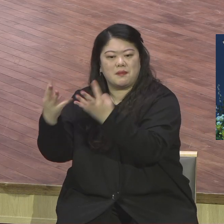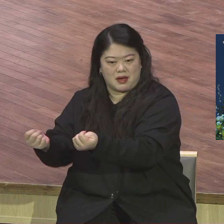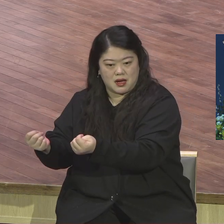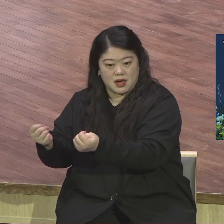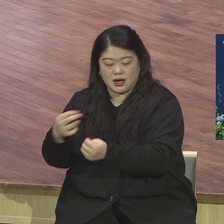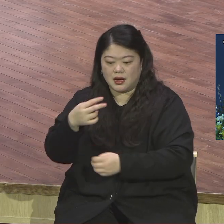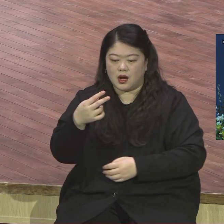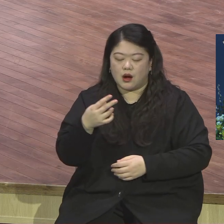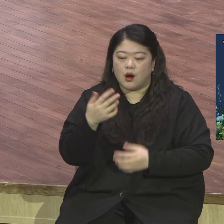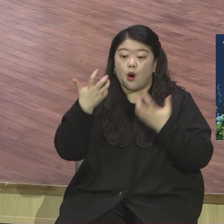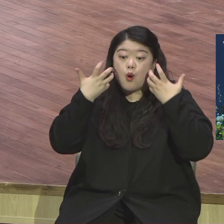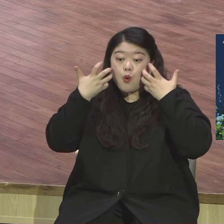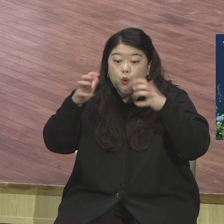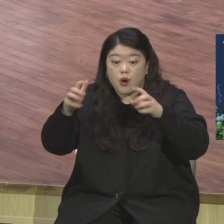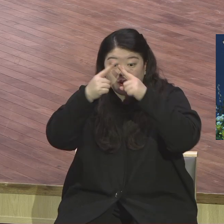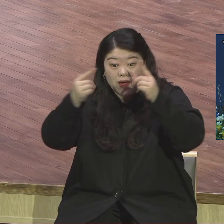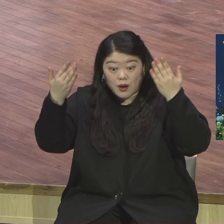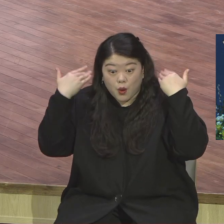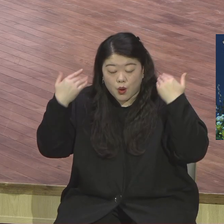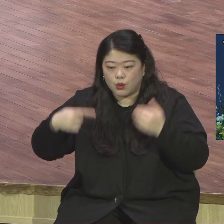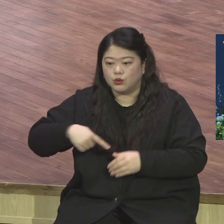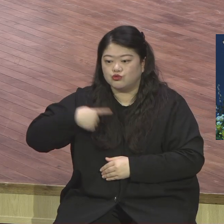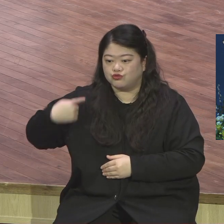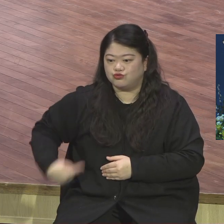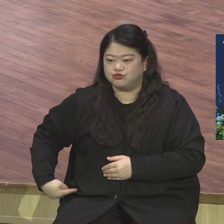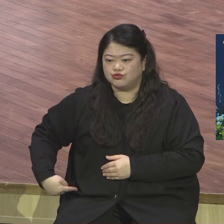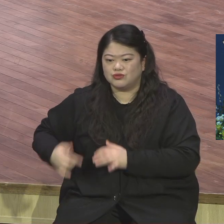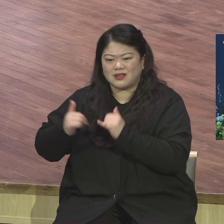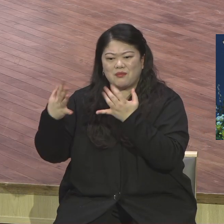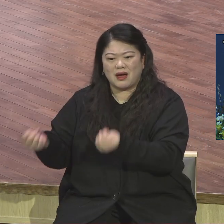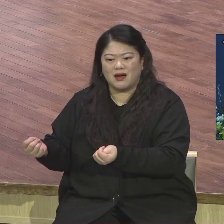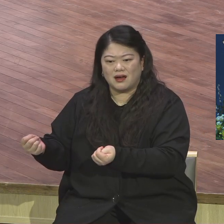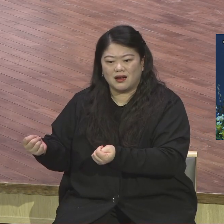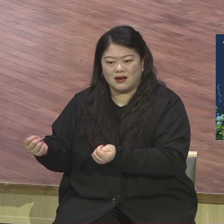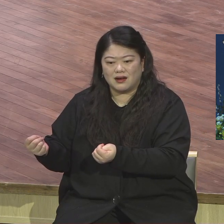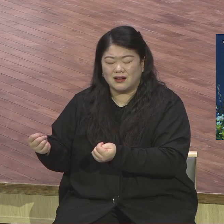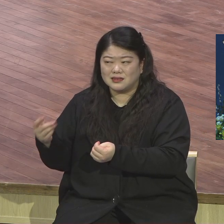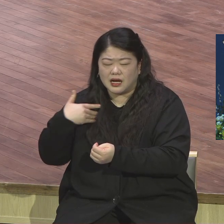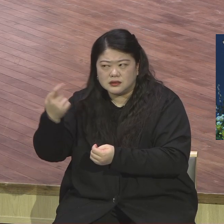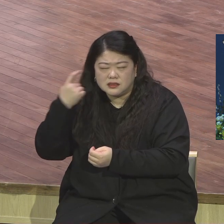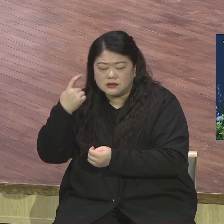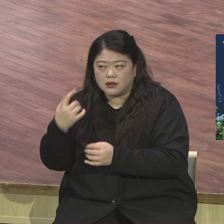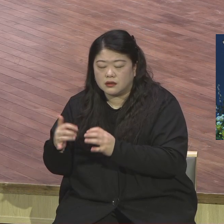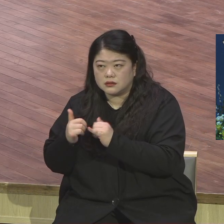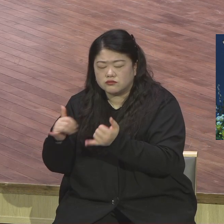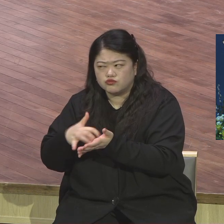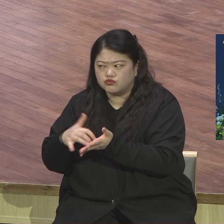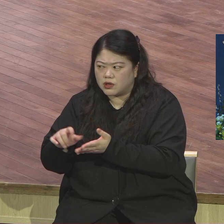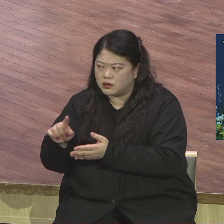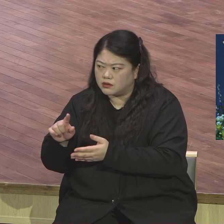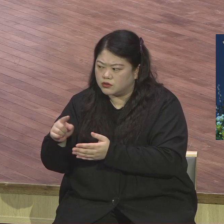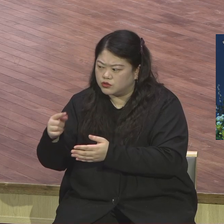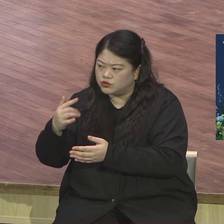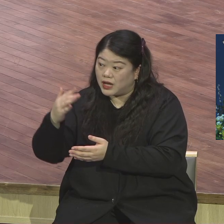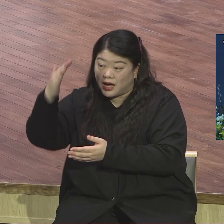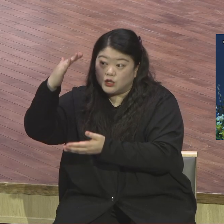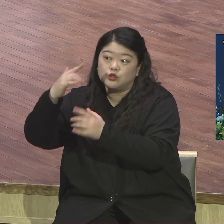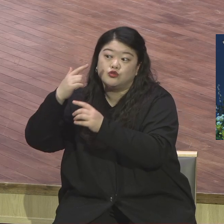고려대학에만 해도 중국에서 온 학생들이 만명이니 왜 만명이. 우리나라에 중국에 온 유학생이 얼마나 많은지